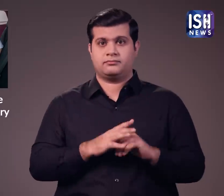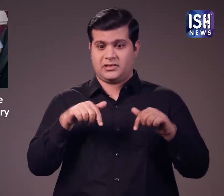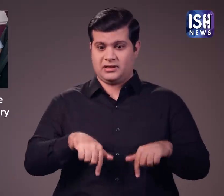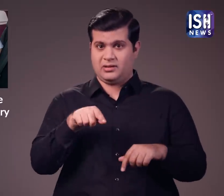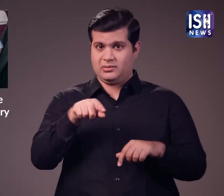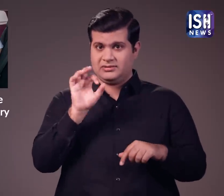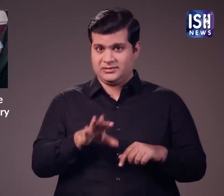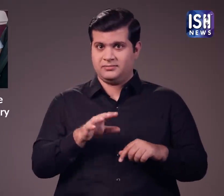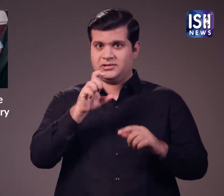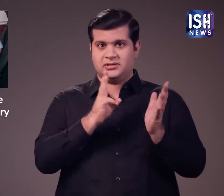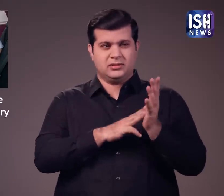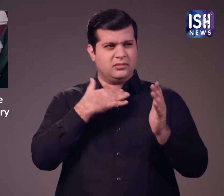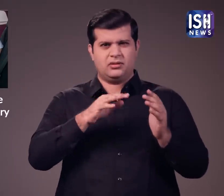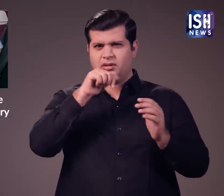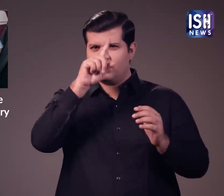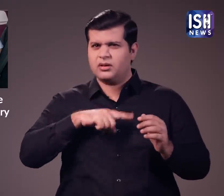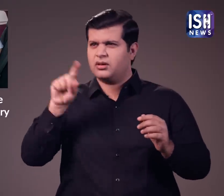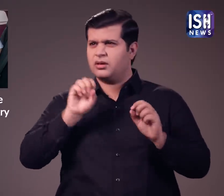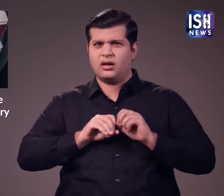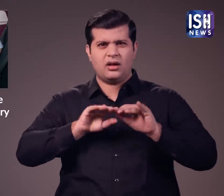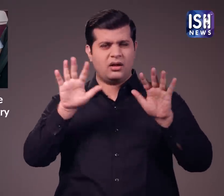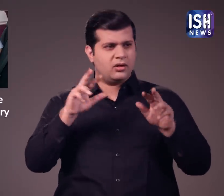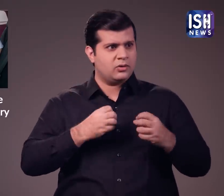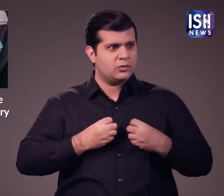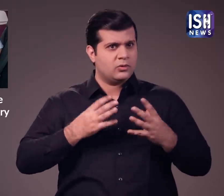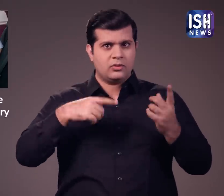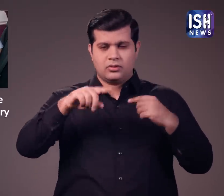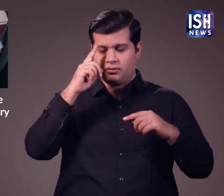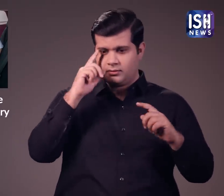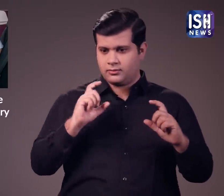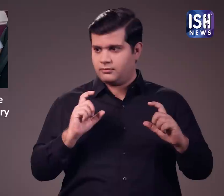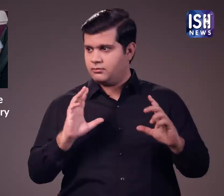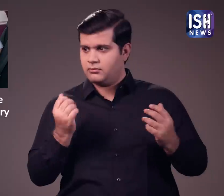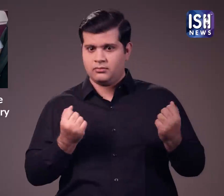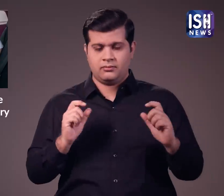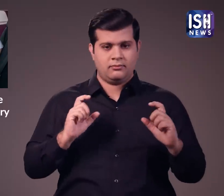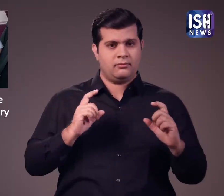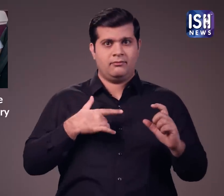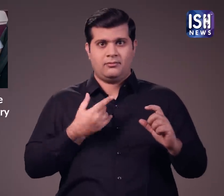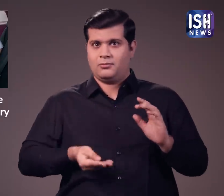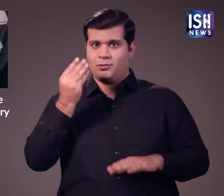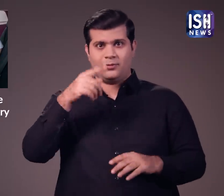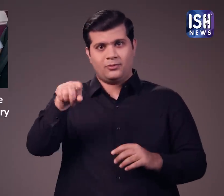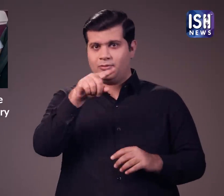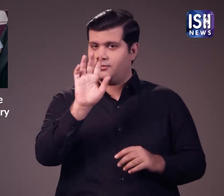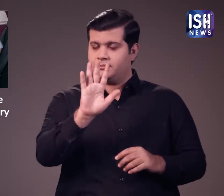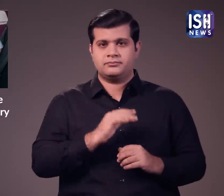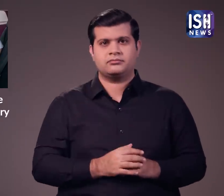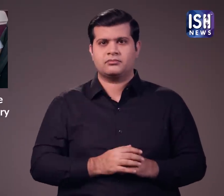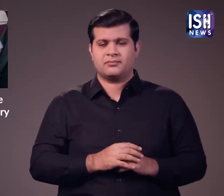साइरस मिस्त्री की मित्रियों के बाद पूरे भारत में लोग चिंतित थे और अपनी सुरक्षा के बारे में सोच रहे थे क्या